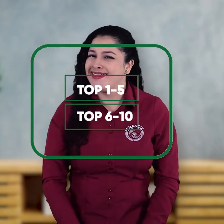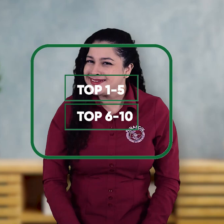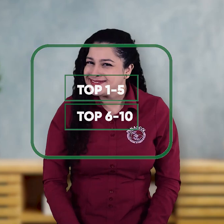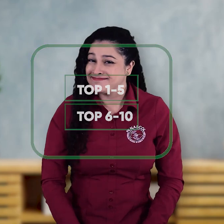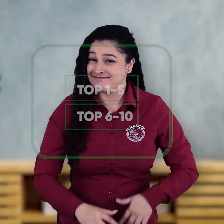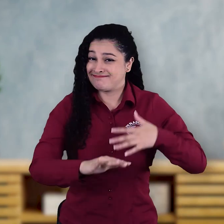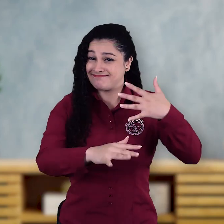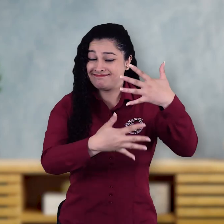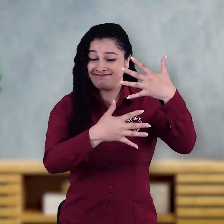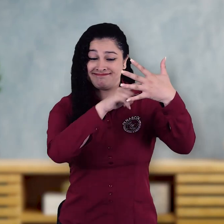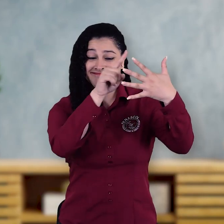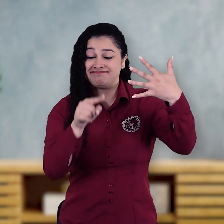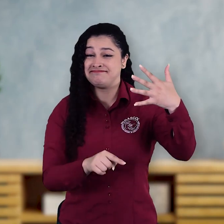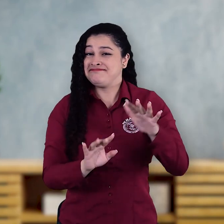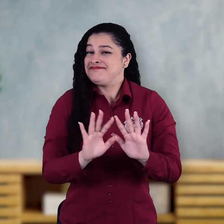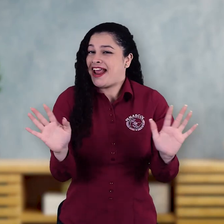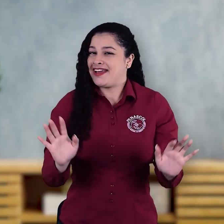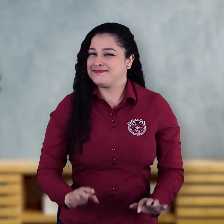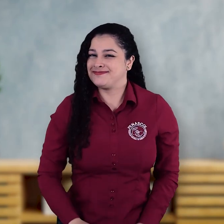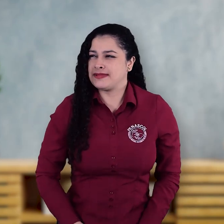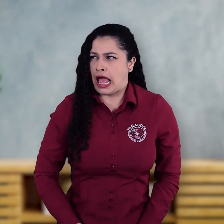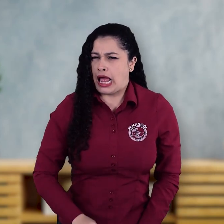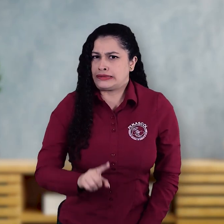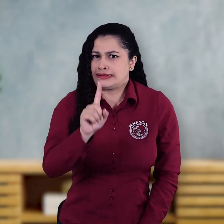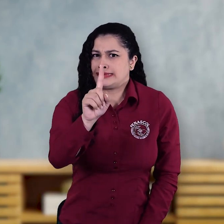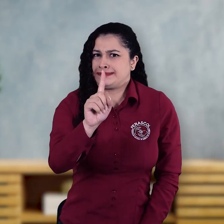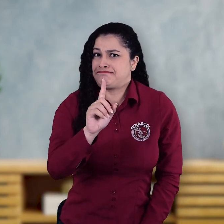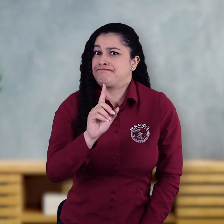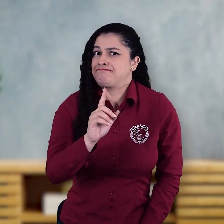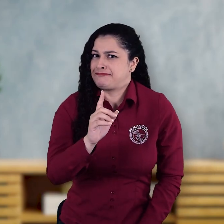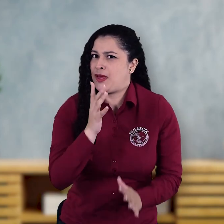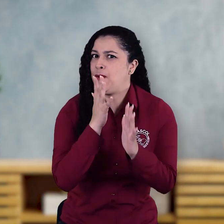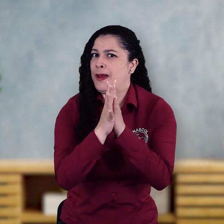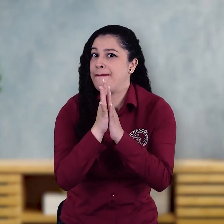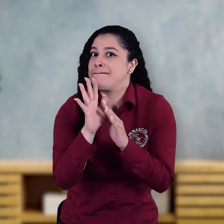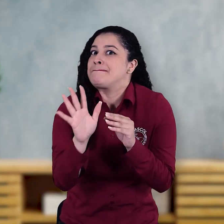Y así terminamos el top 10. Pero les tengo uno adicional.